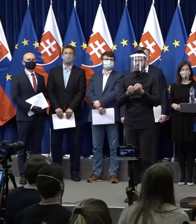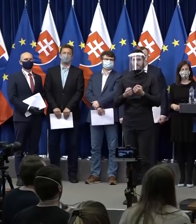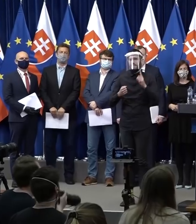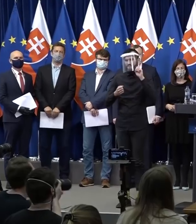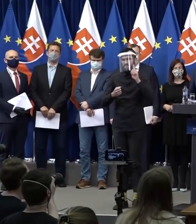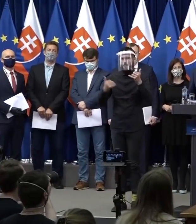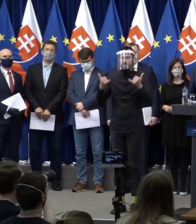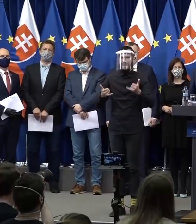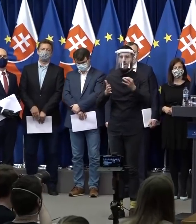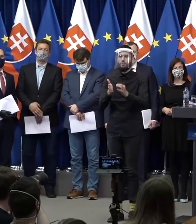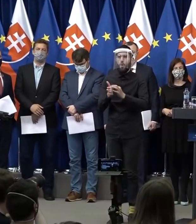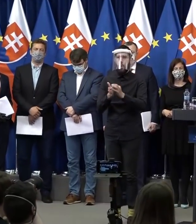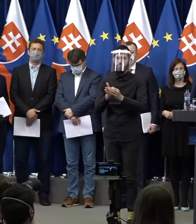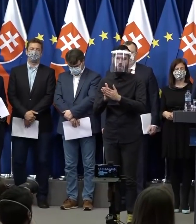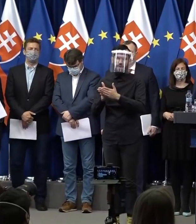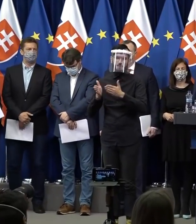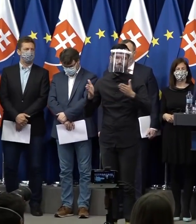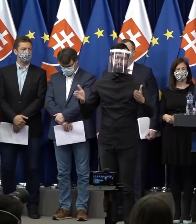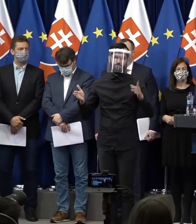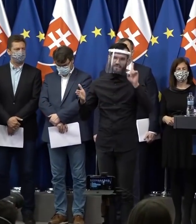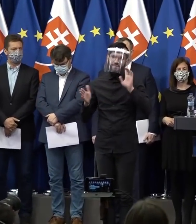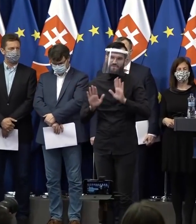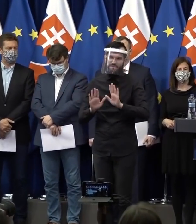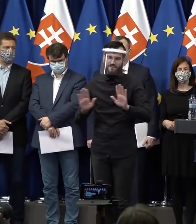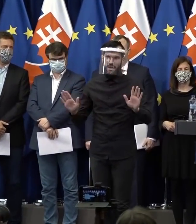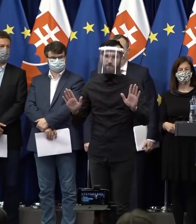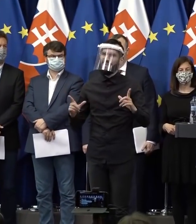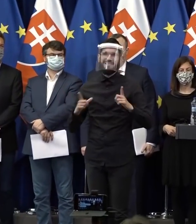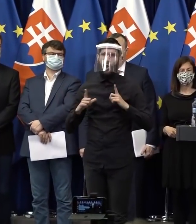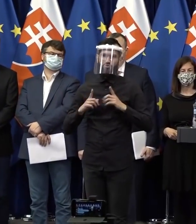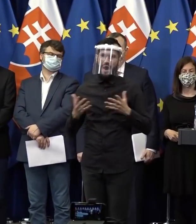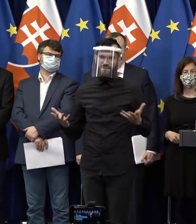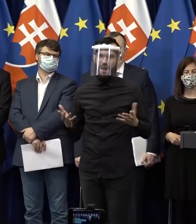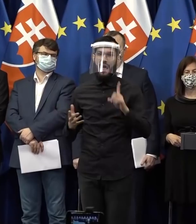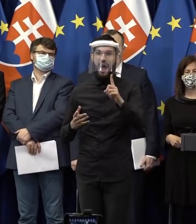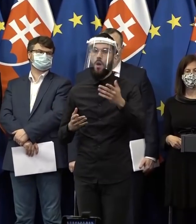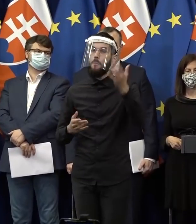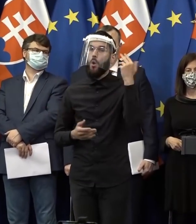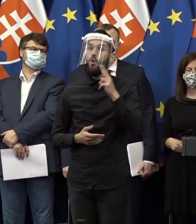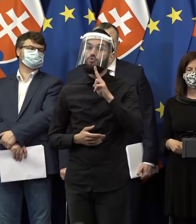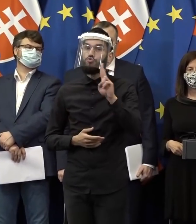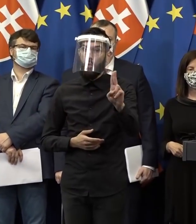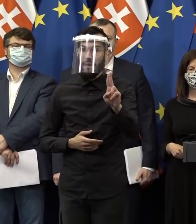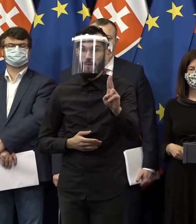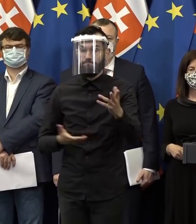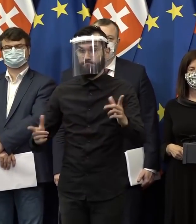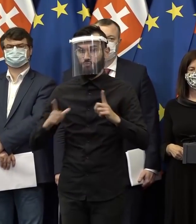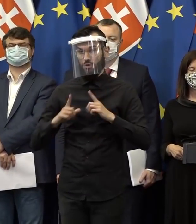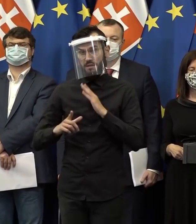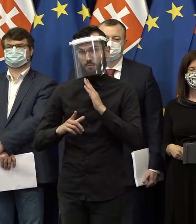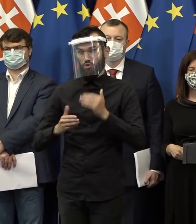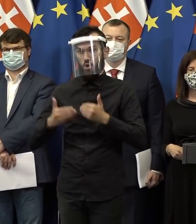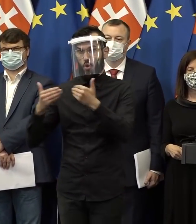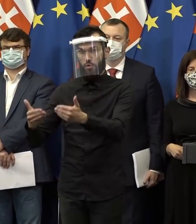dobu, ktorú sme neočakávali pred voľbami, ale naše slúby nemôžu počkať. Je tu kríza, ale